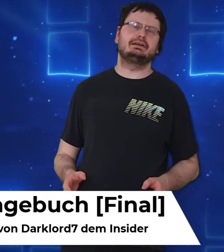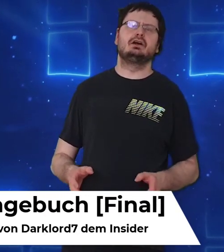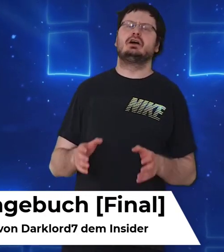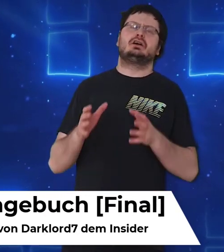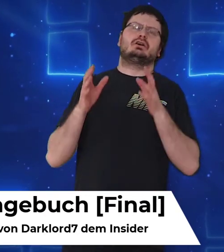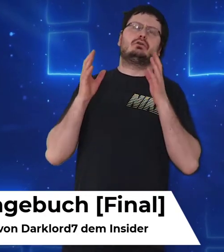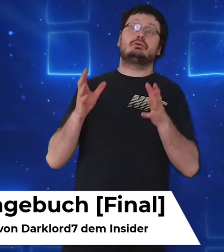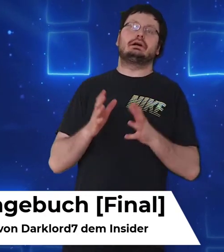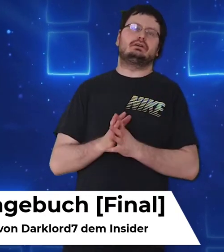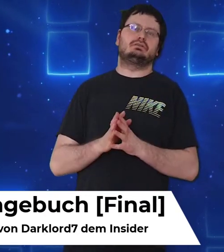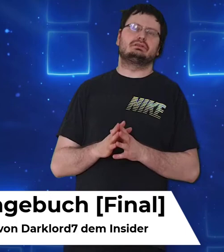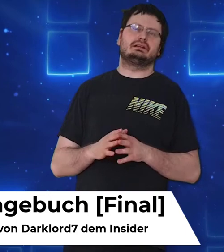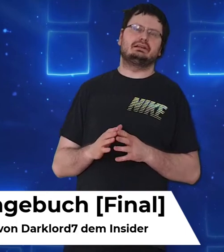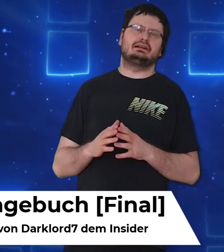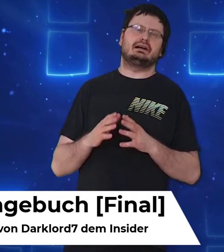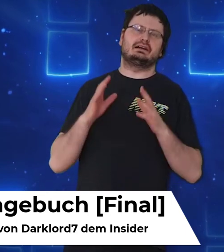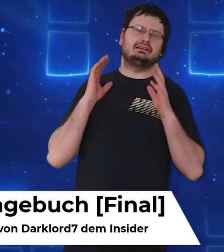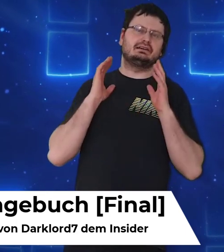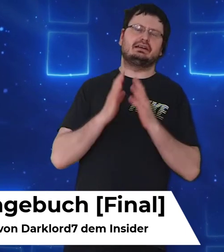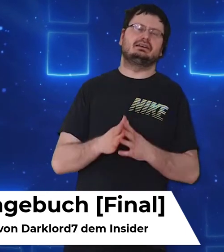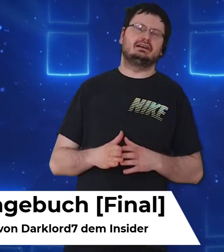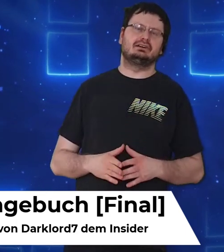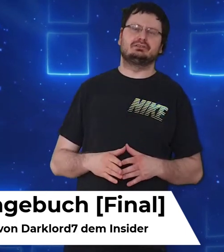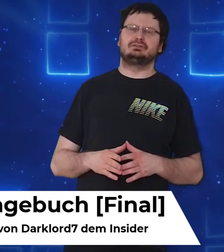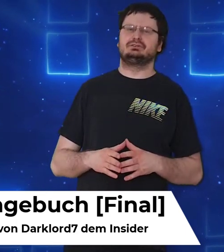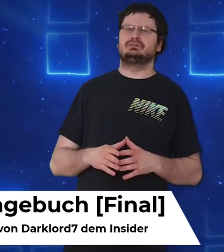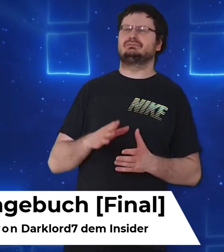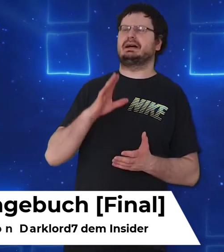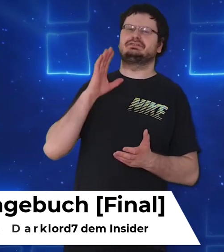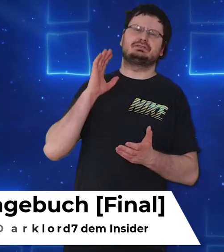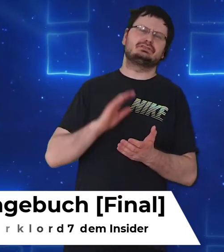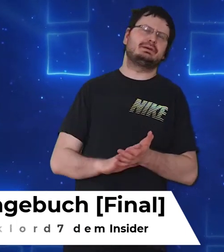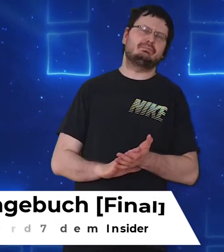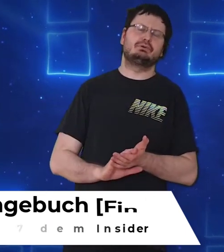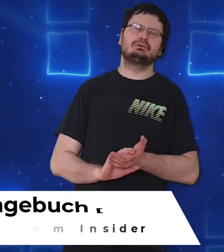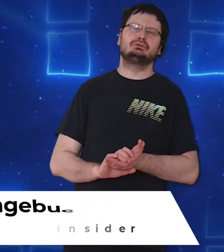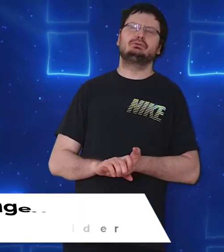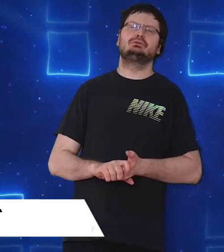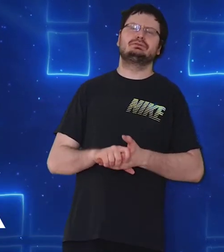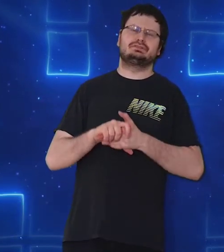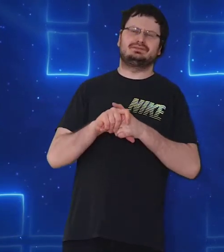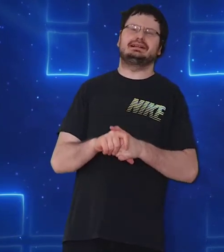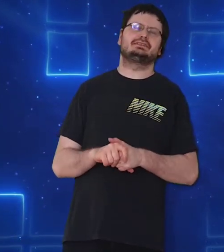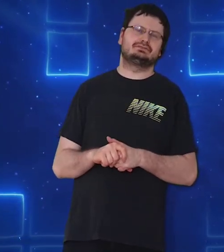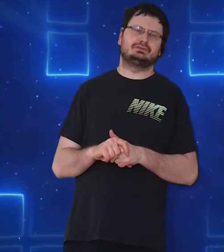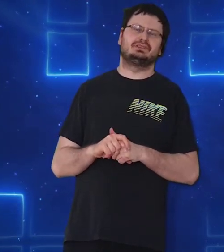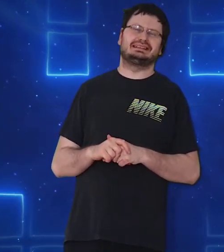oder auch Arena Renner und Meisterung 2.0 und so weiter und so fort.